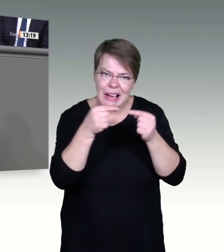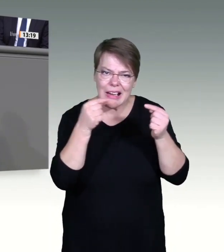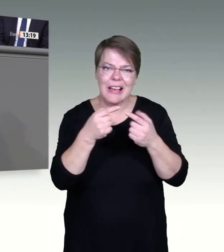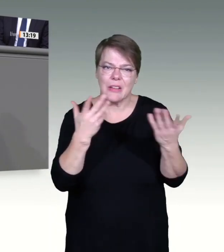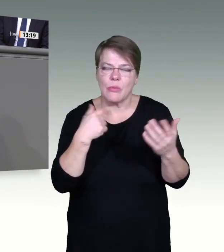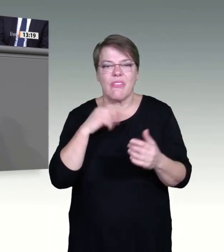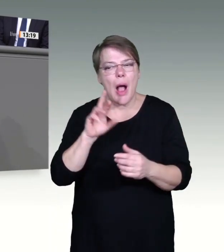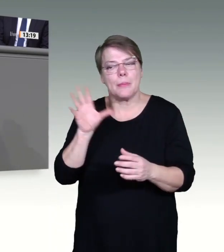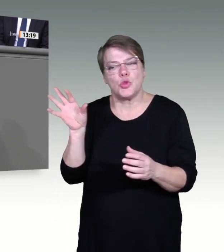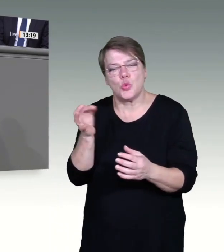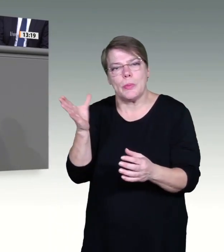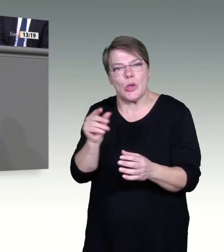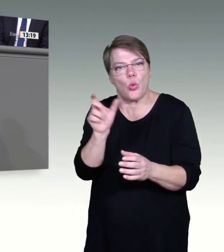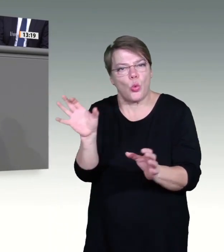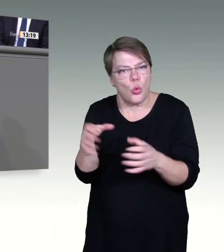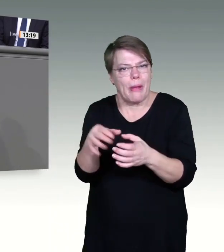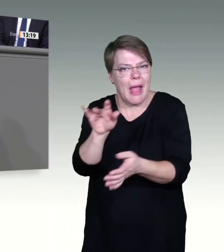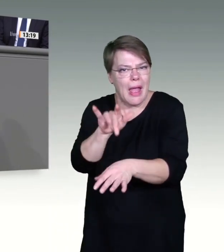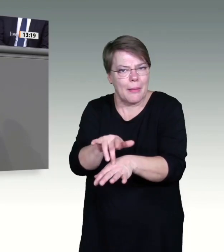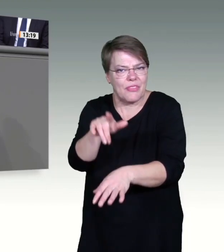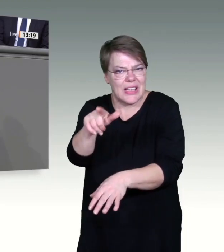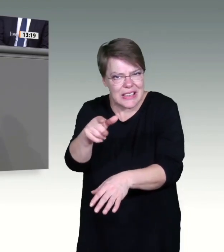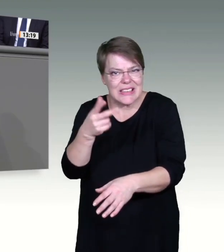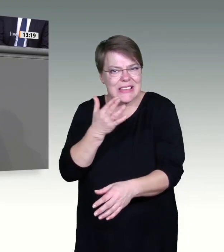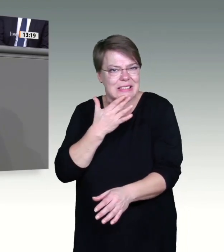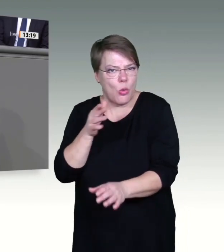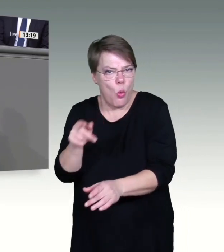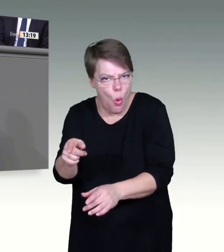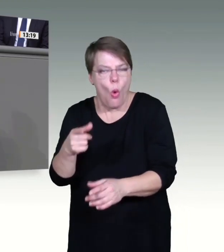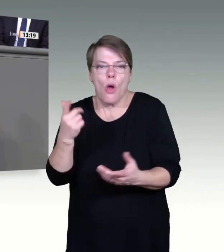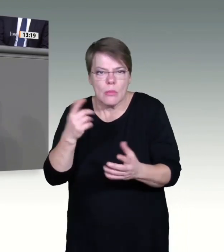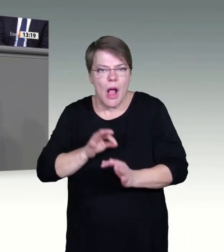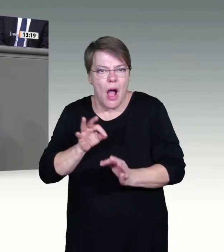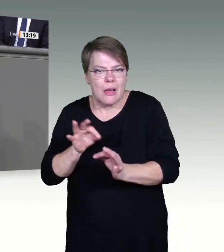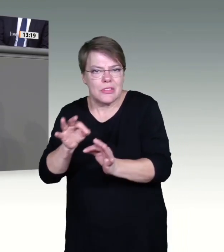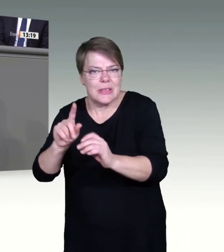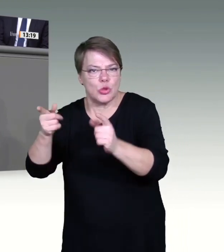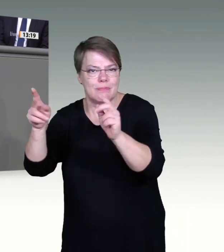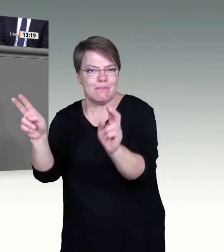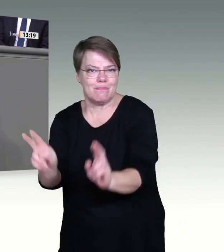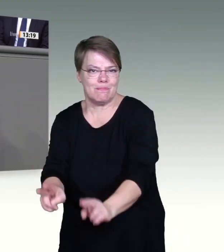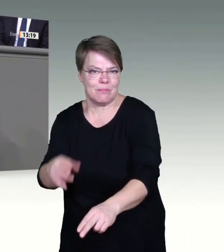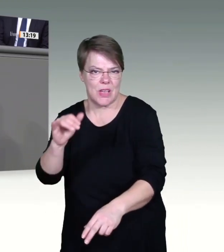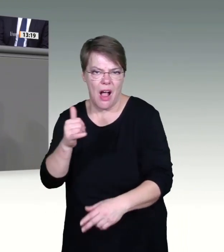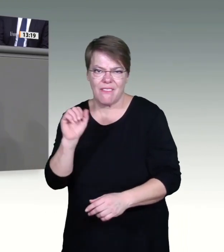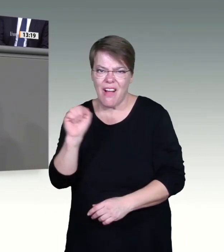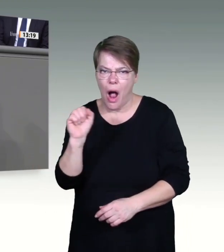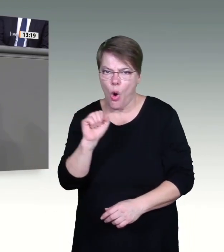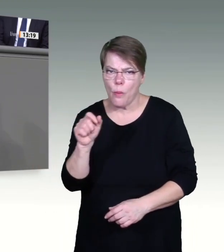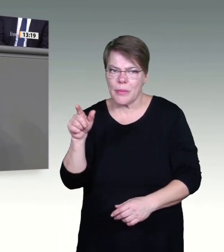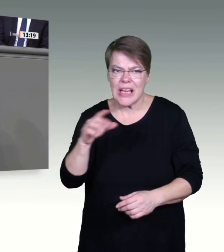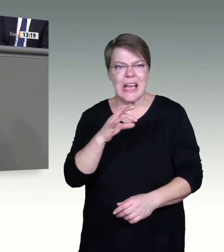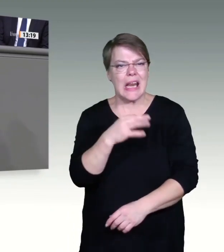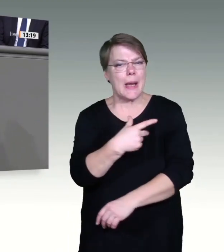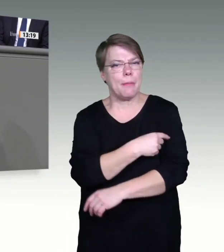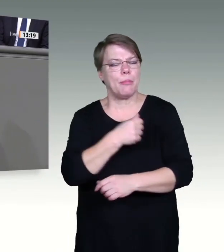über eine allgemeine Impfpflicht debattieren müssen. Und da ist es ein absoluter Taschenspielertrick, dass Sie jetzt nicht einmal die Kraft haben, innerhalb